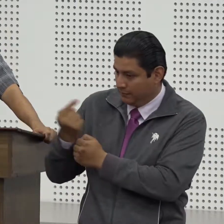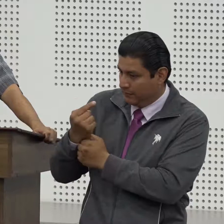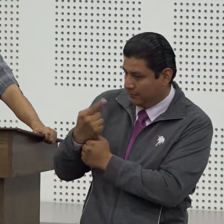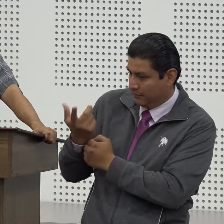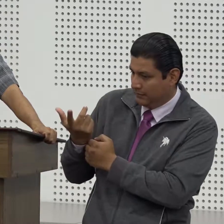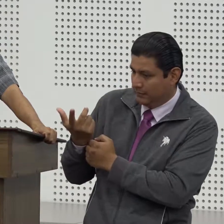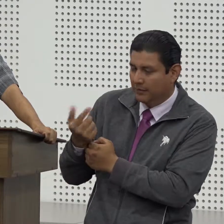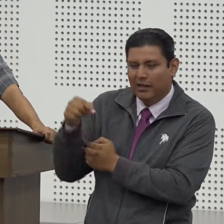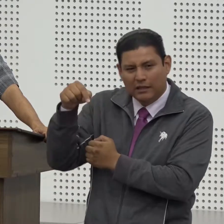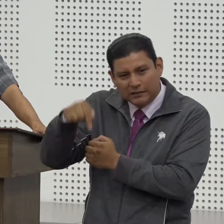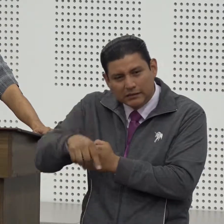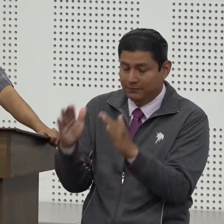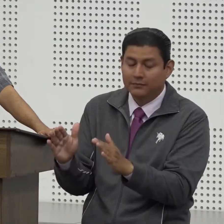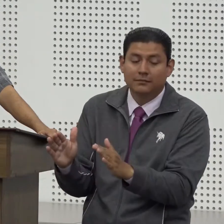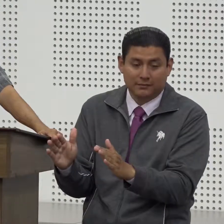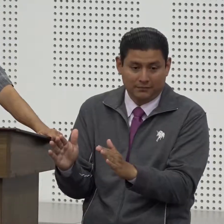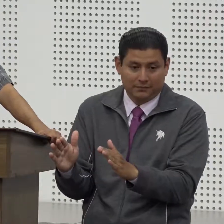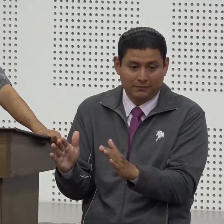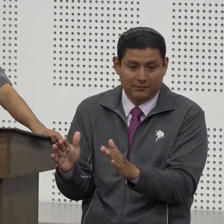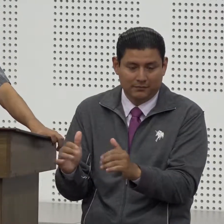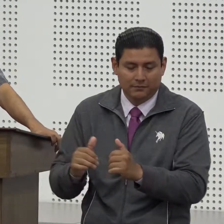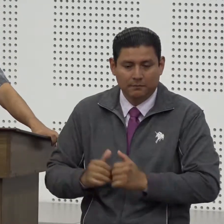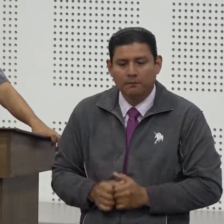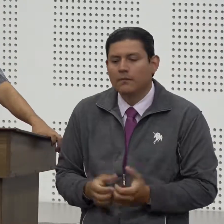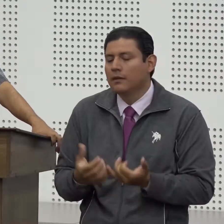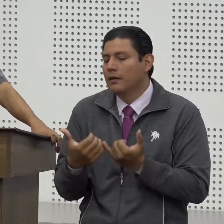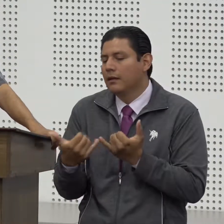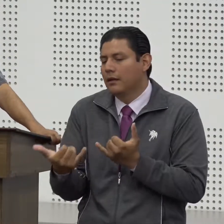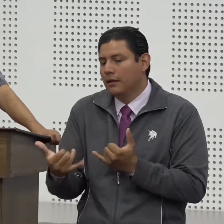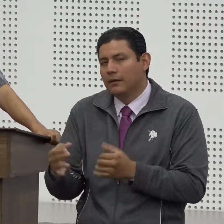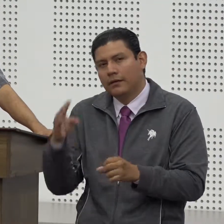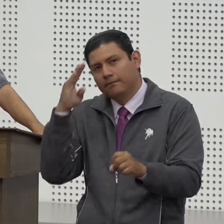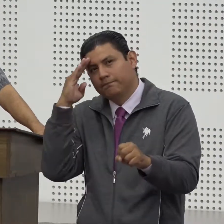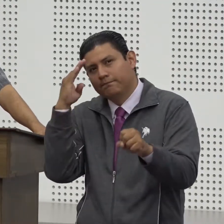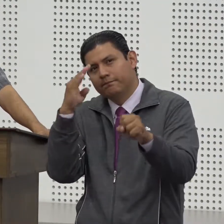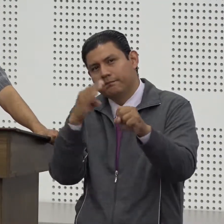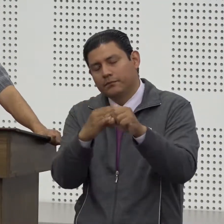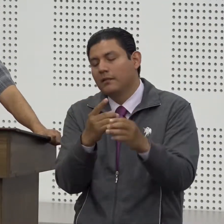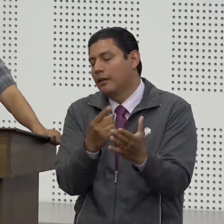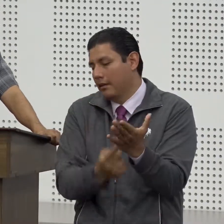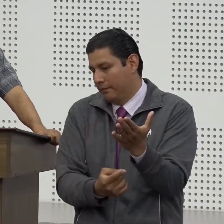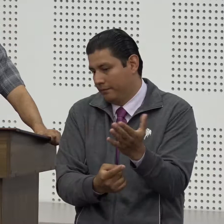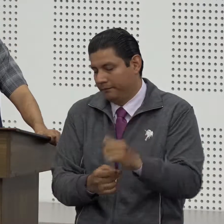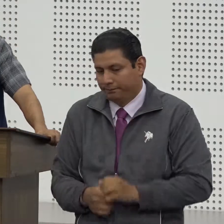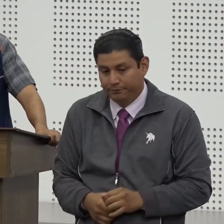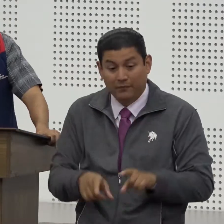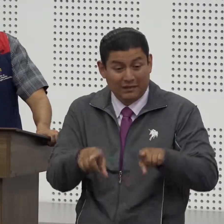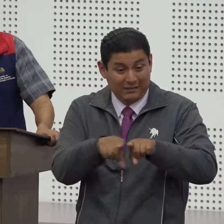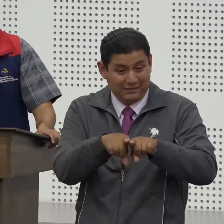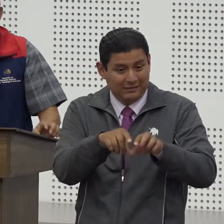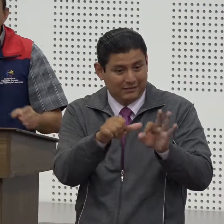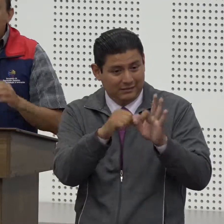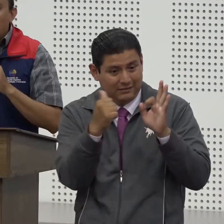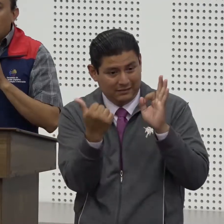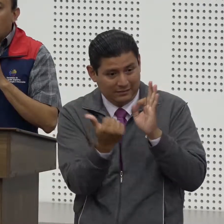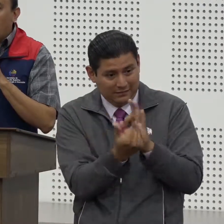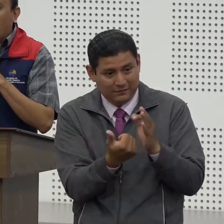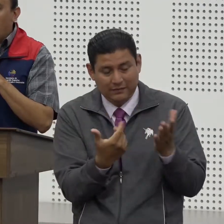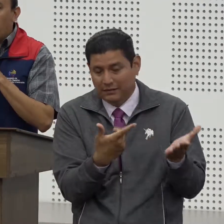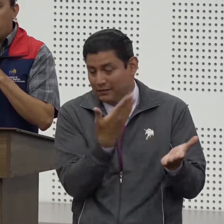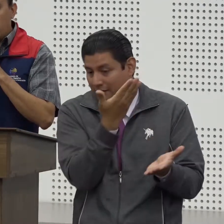tenemos una necesidad especial nos hemos puesto como meta es así como fe y alegría ha logrado establecer